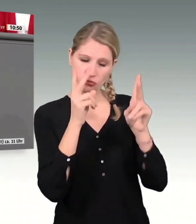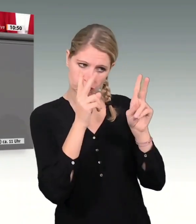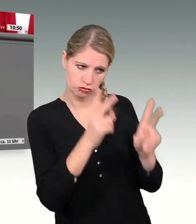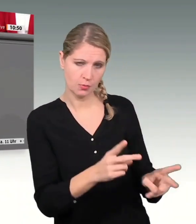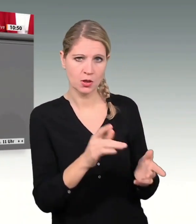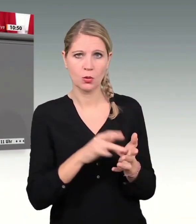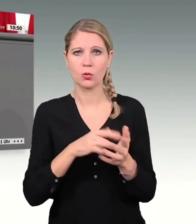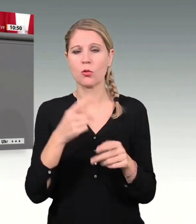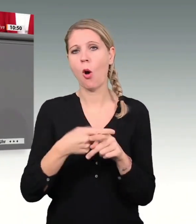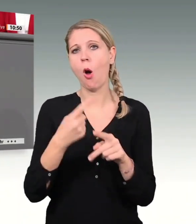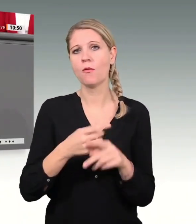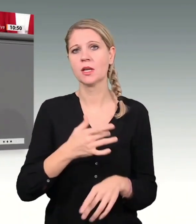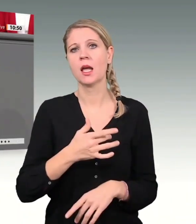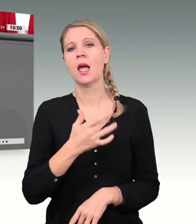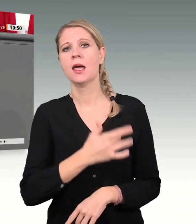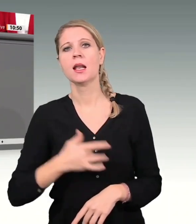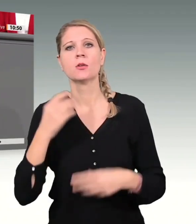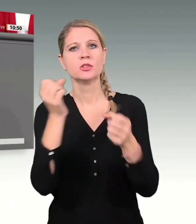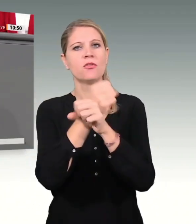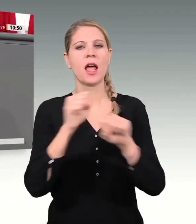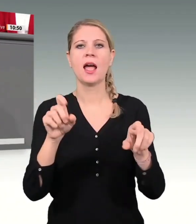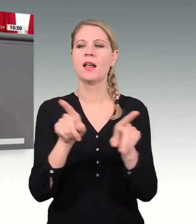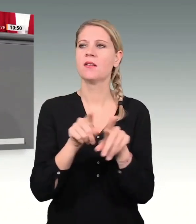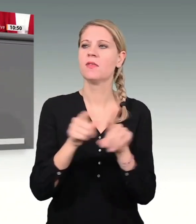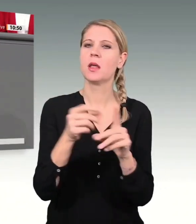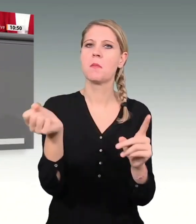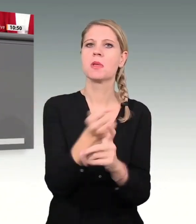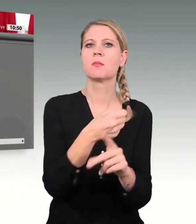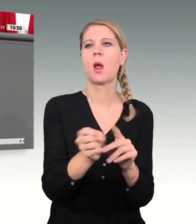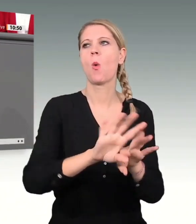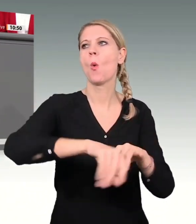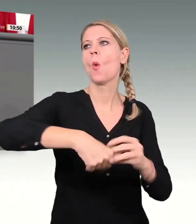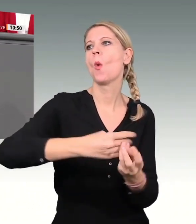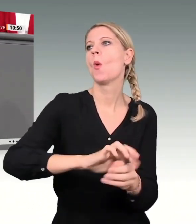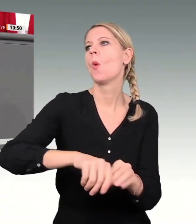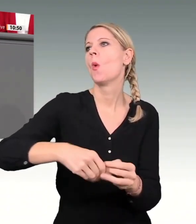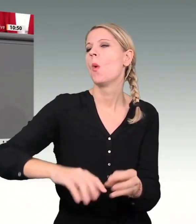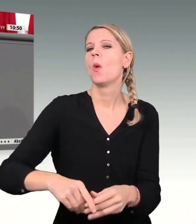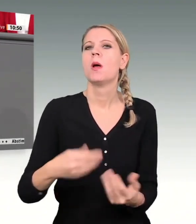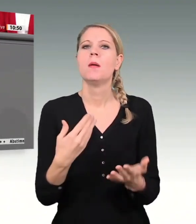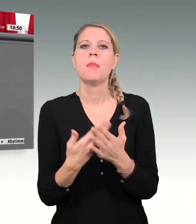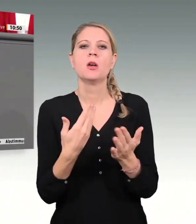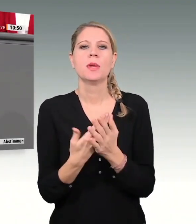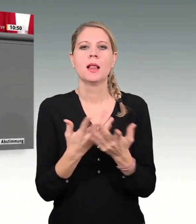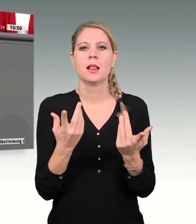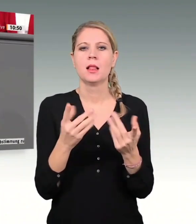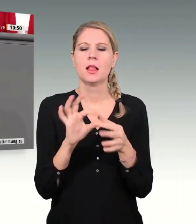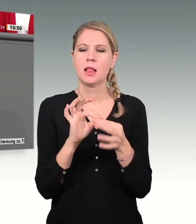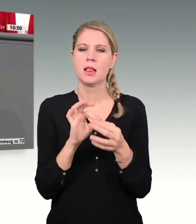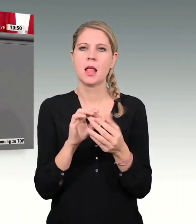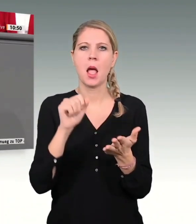Religionsfreiheit missbraucht. Zum Beispiel, wenn es unter Ihrem Deckmantel Presse- und